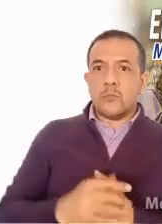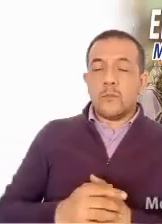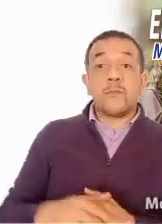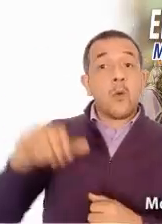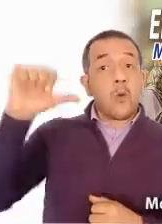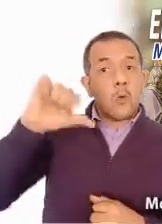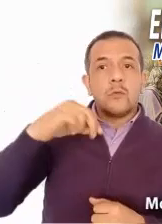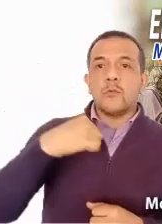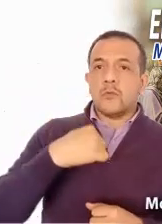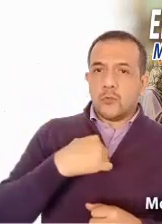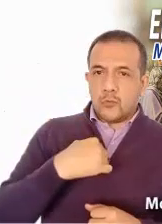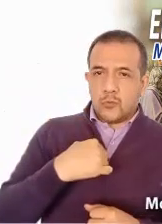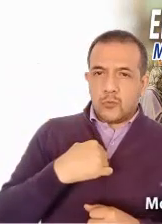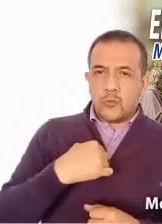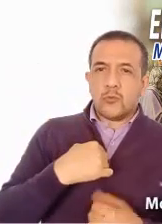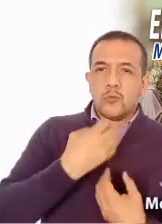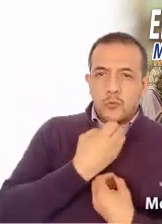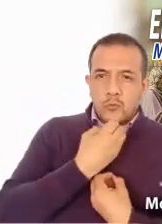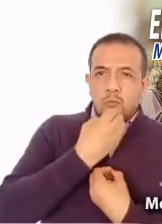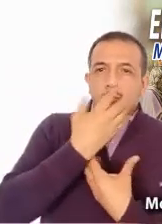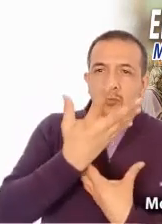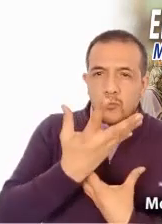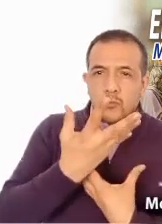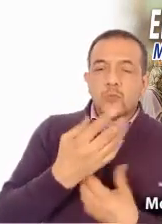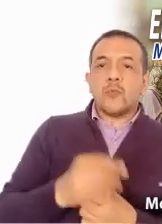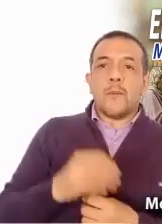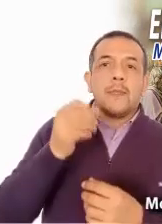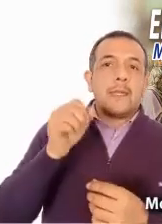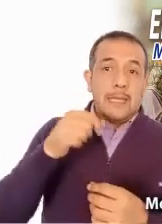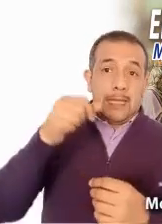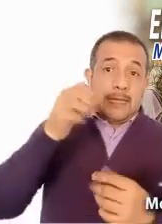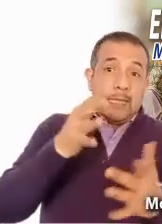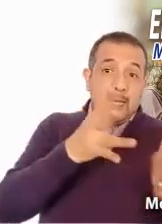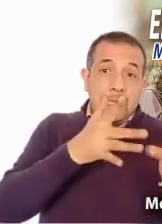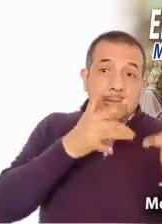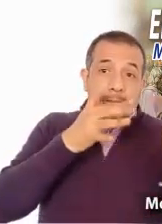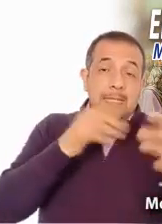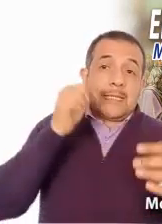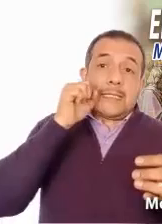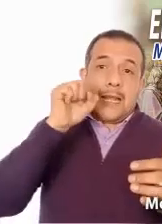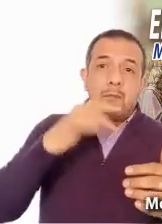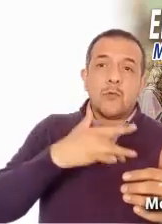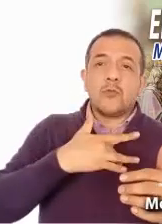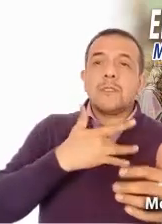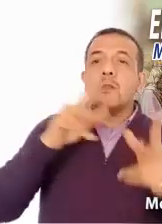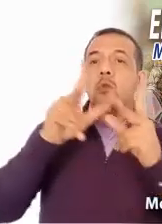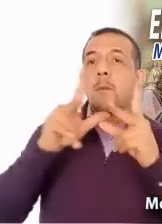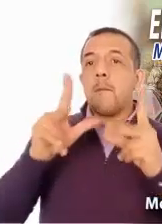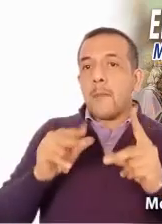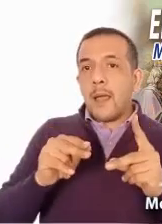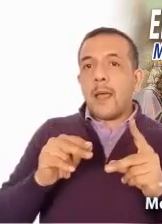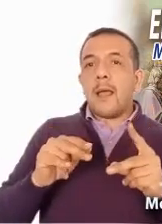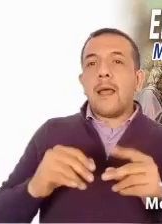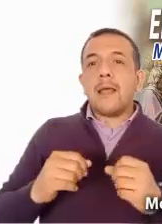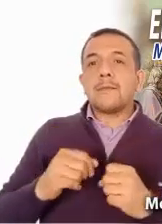Hoy proclamamos en la respuesta del Salmo una frase que me llena de una paz y una seguridad grande. El